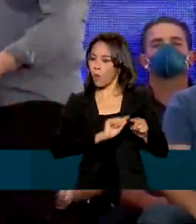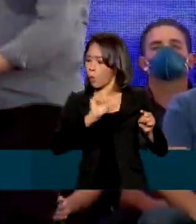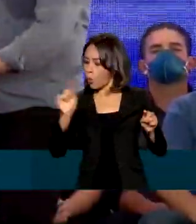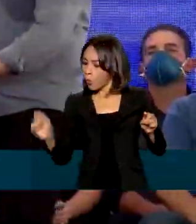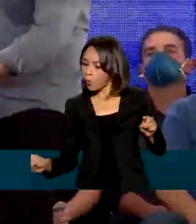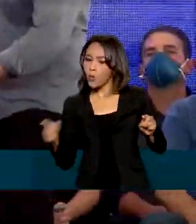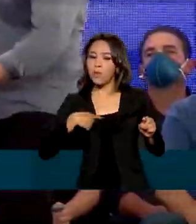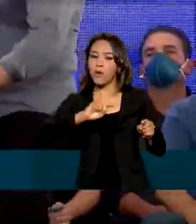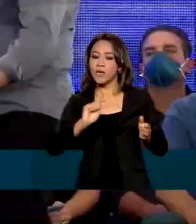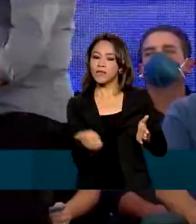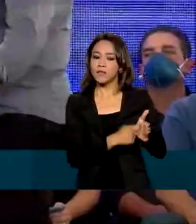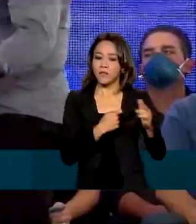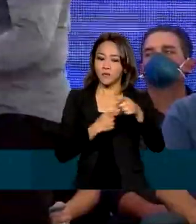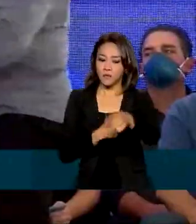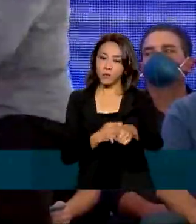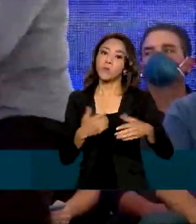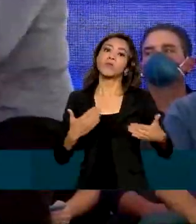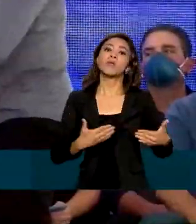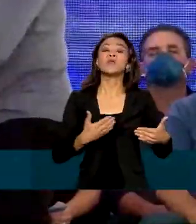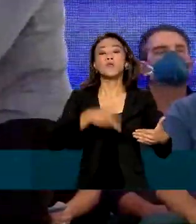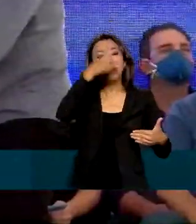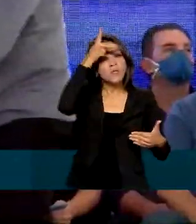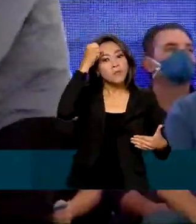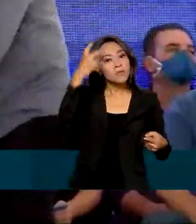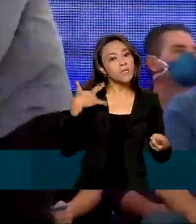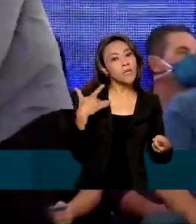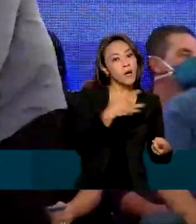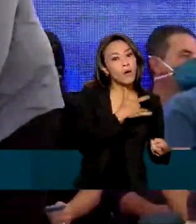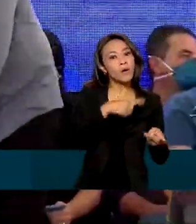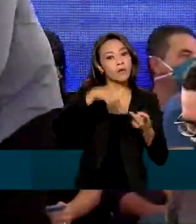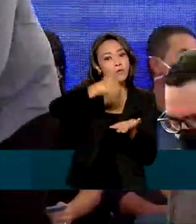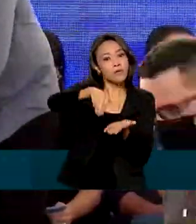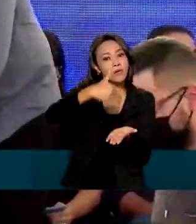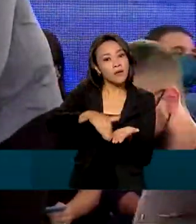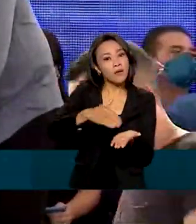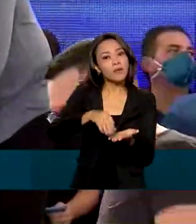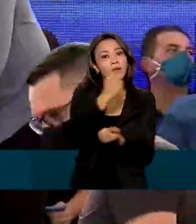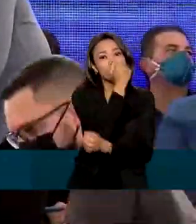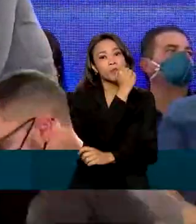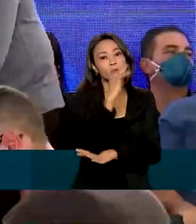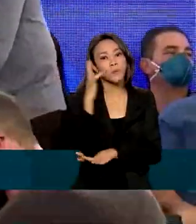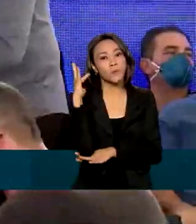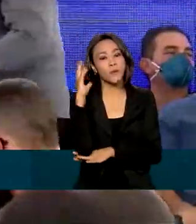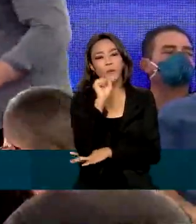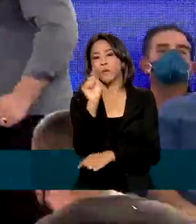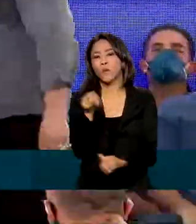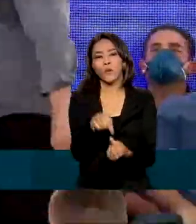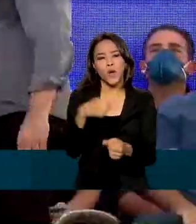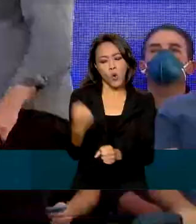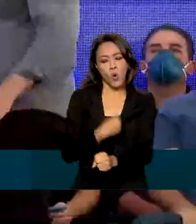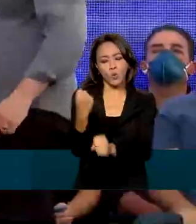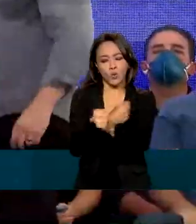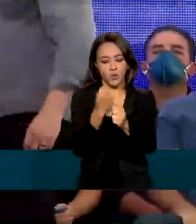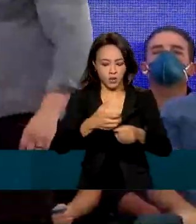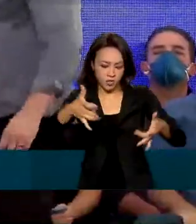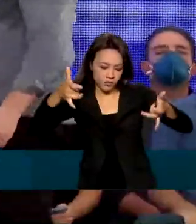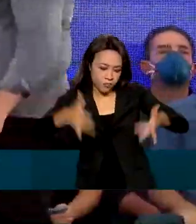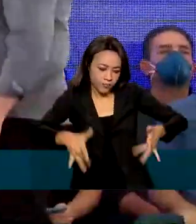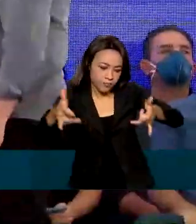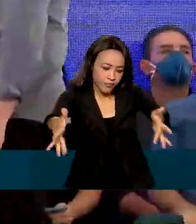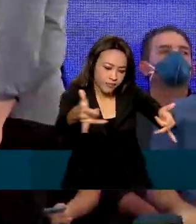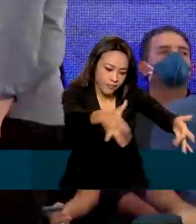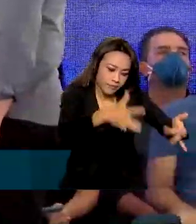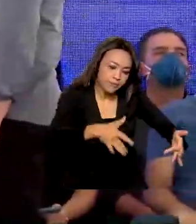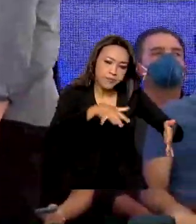entre a Fundação Nacional de Saúde e a Secretaria Estadual do Meio Ambiente para a construção de aterros sanitários em